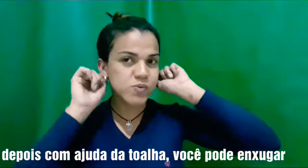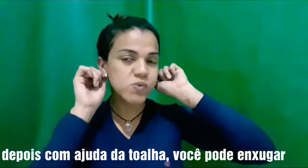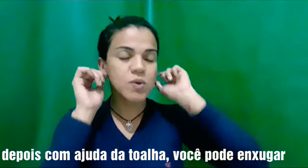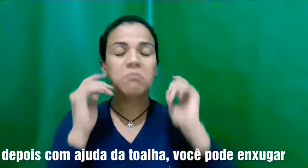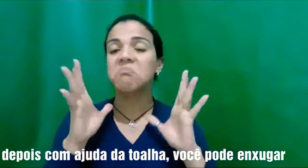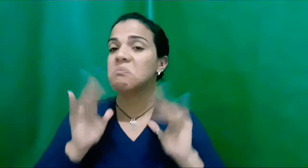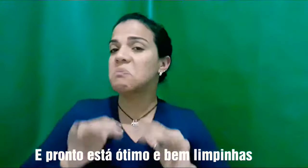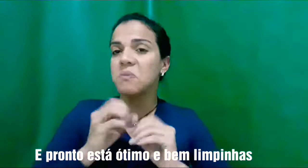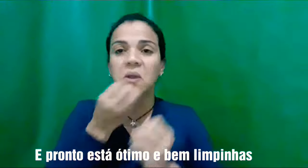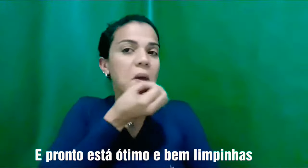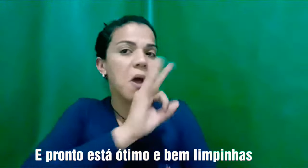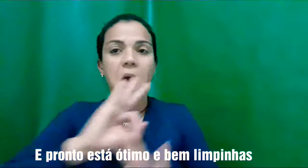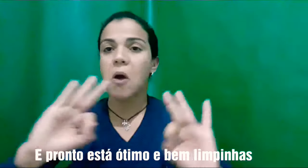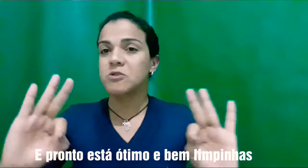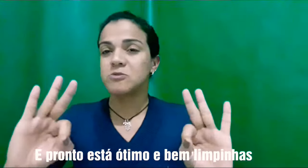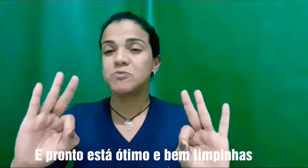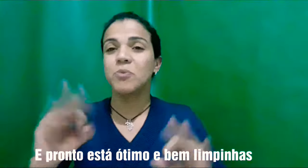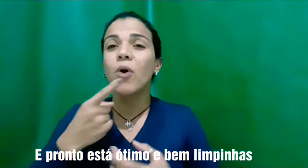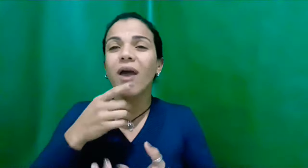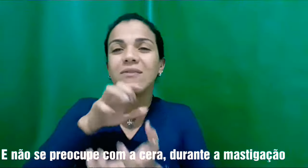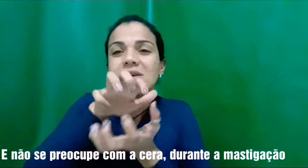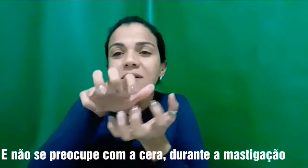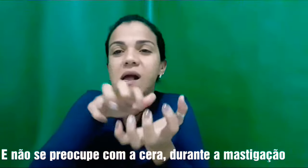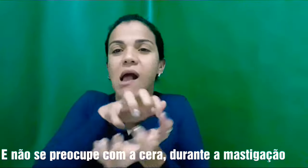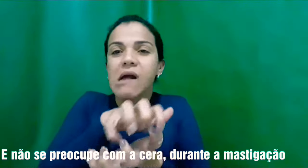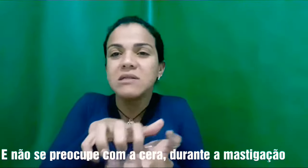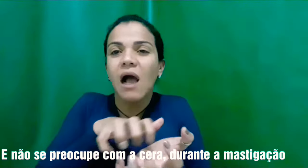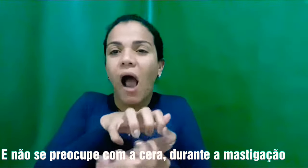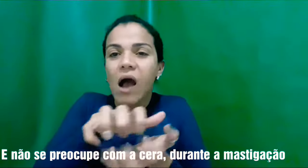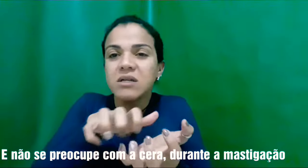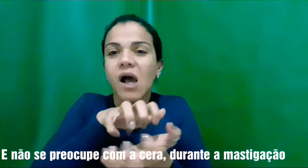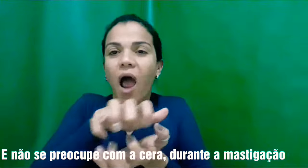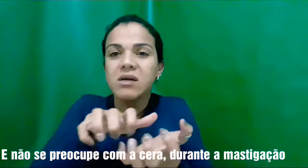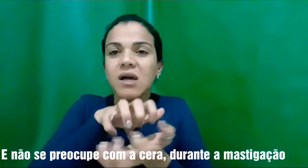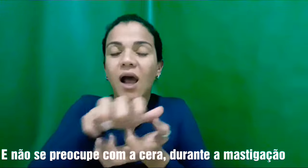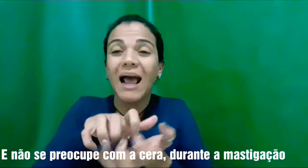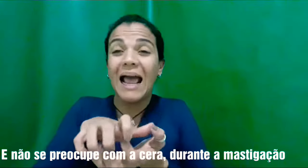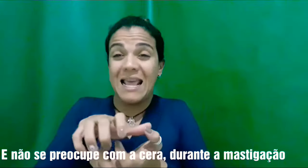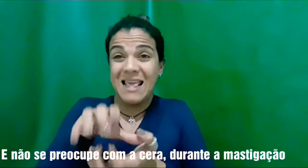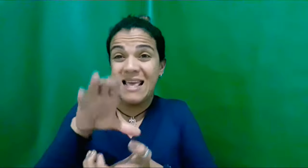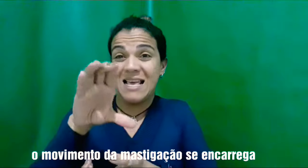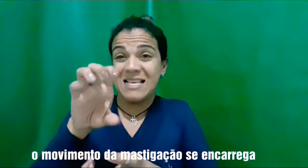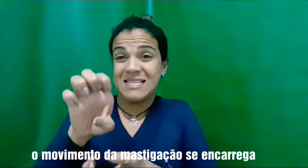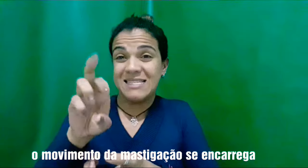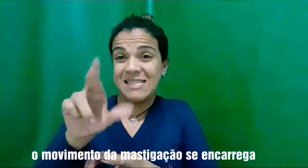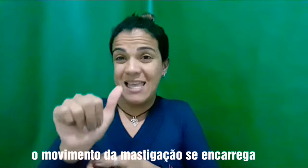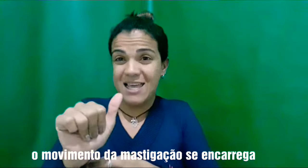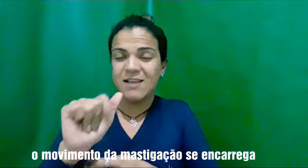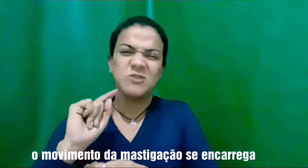Igreja, fortalece